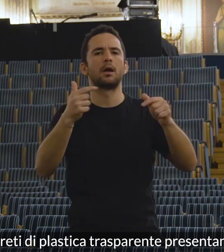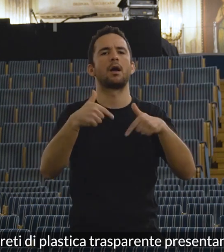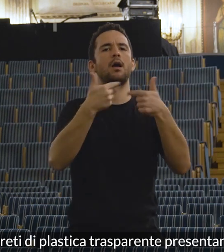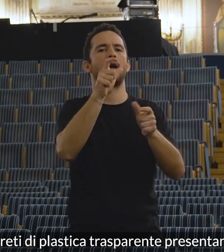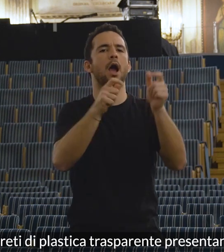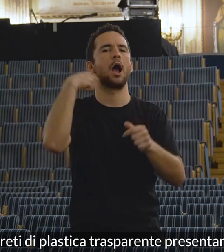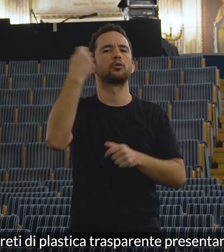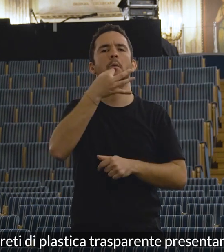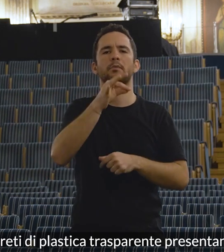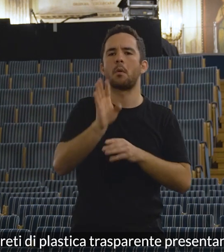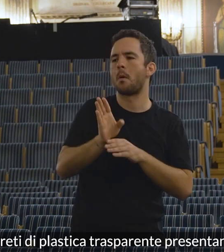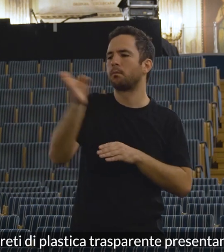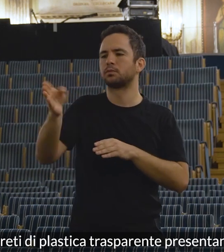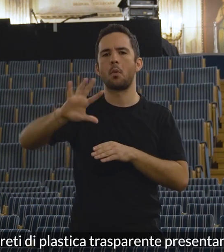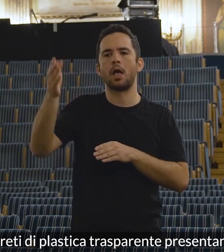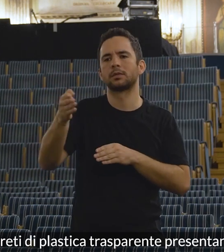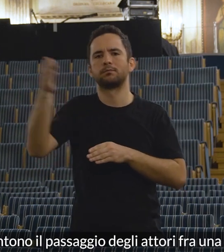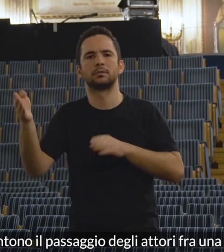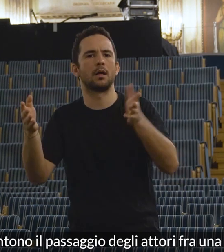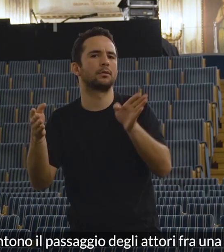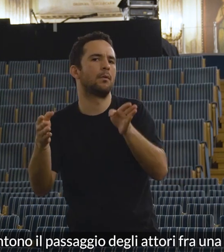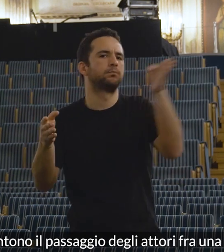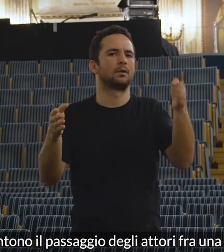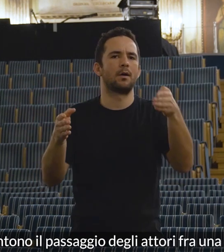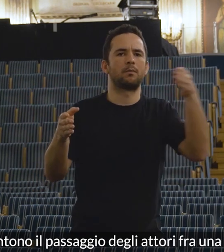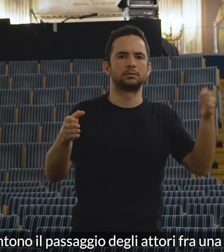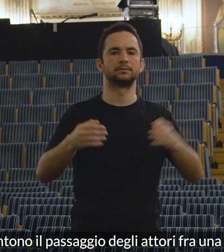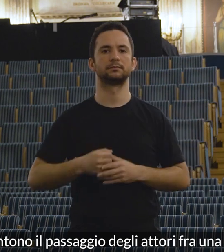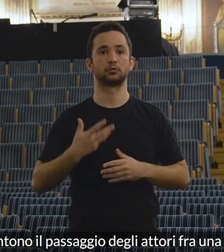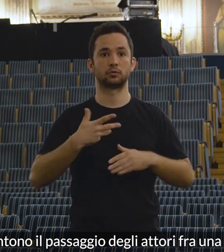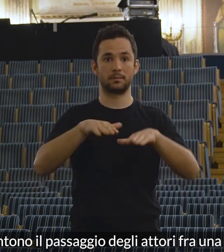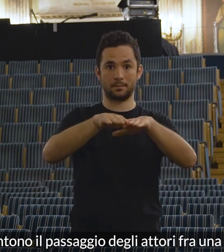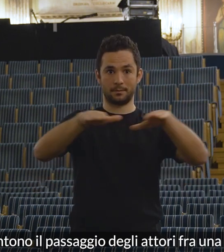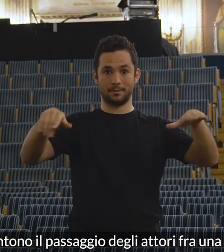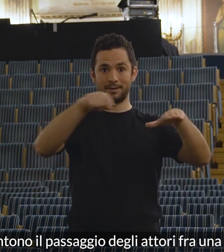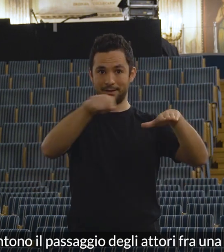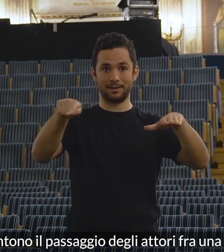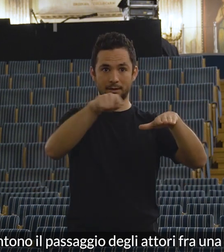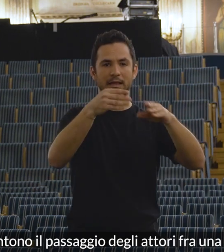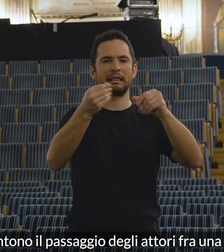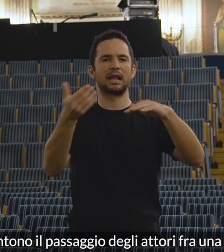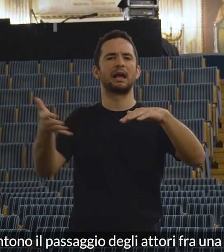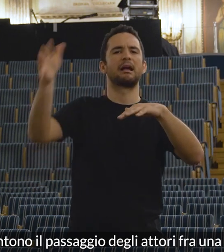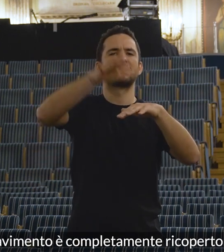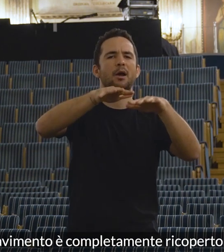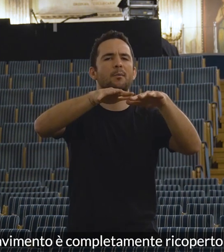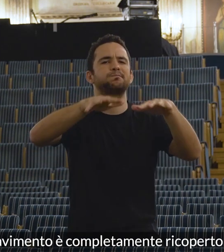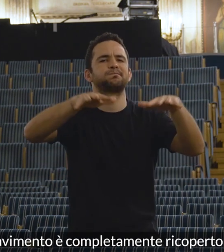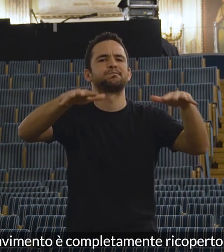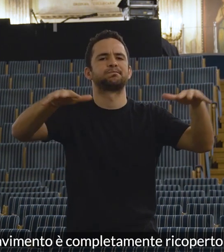trasparente presentano squarci che consentono il passaggio degli attori fra una stanza e l'altra. Il pavimento è